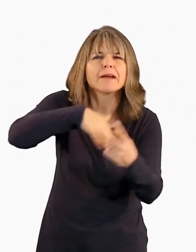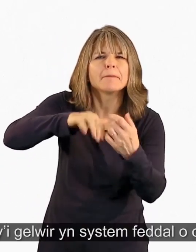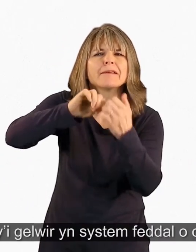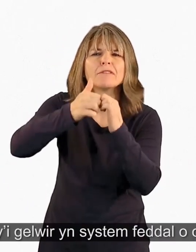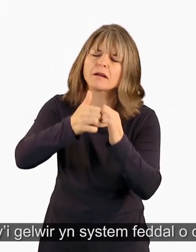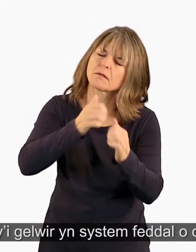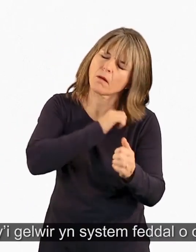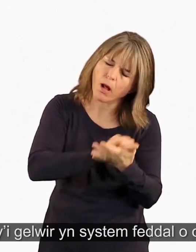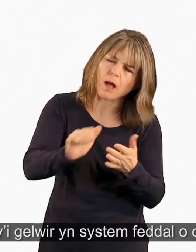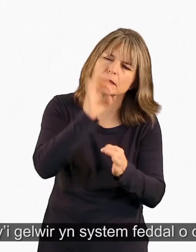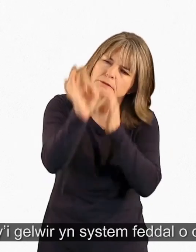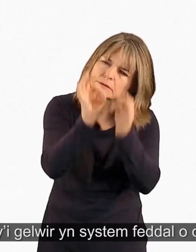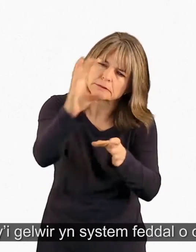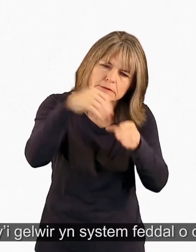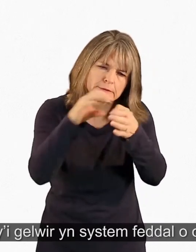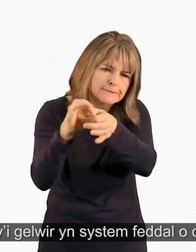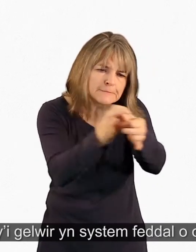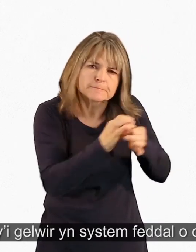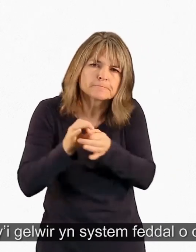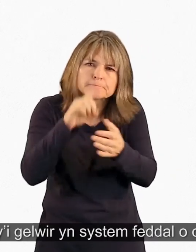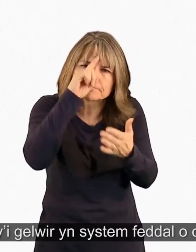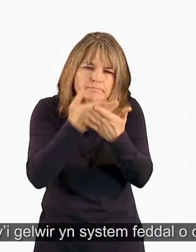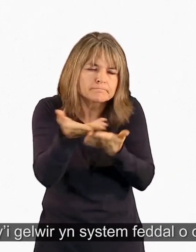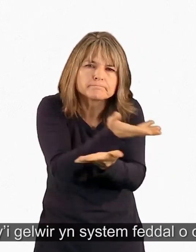Dyna pa mae'i gelwyr yn system feddal o optio allan.